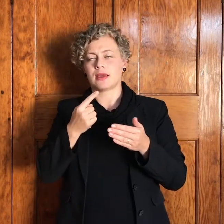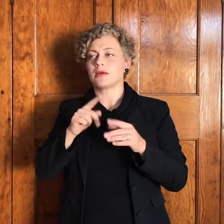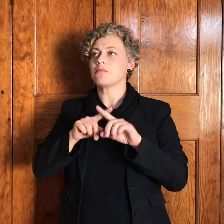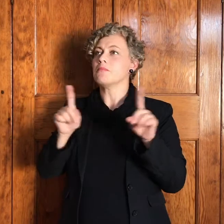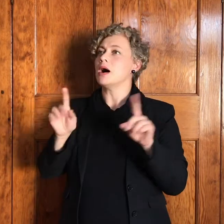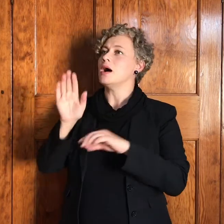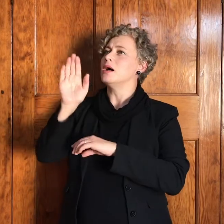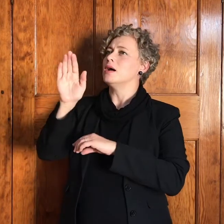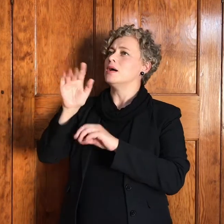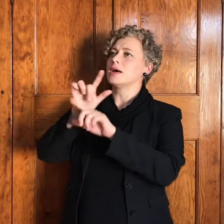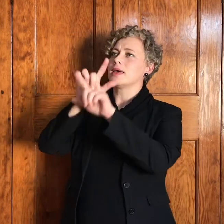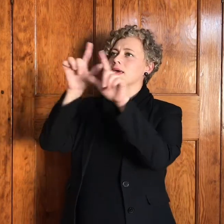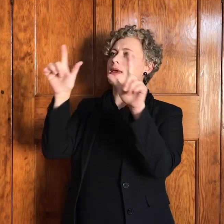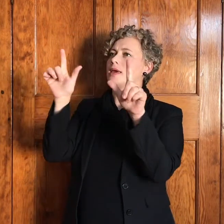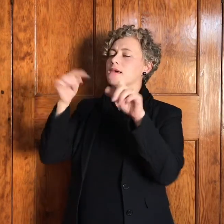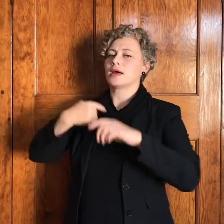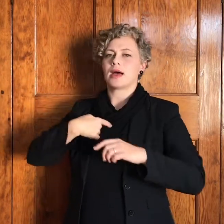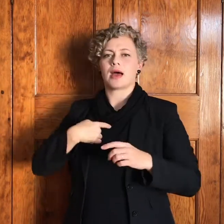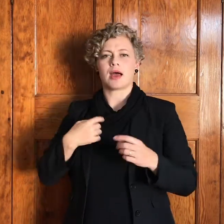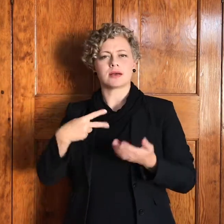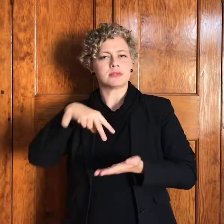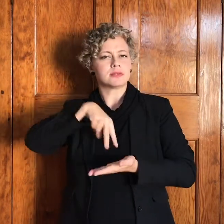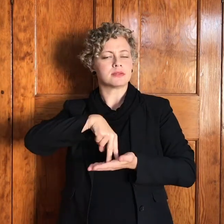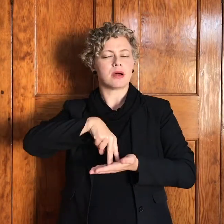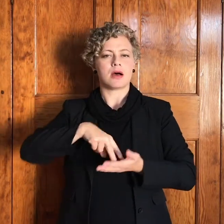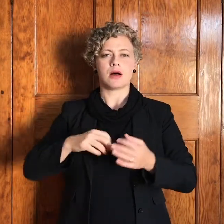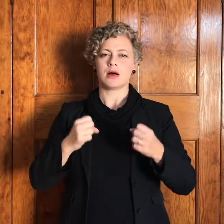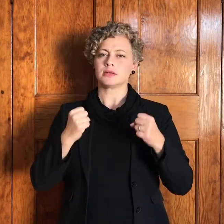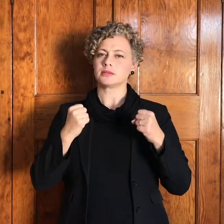sterk in die ander genade wat u gee